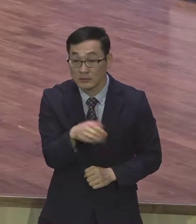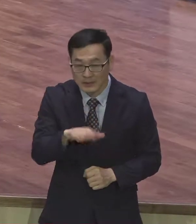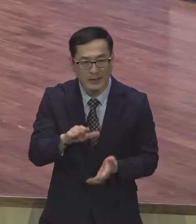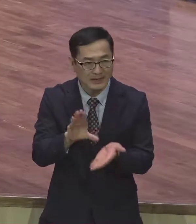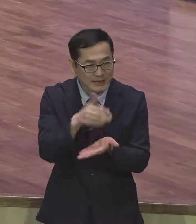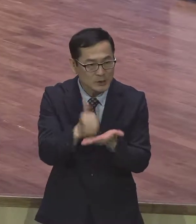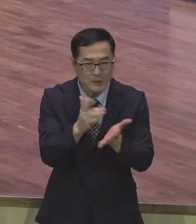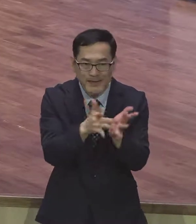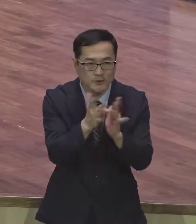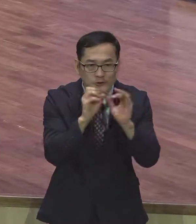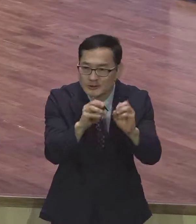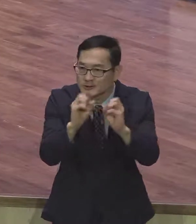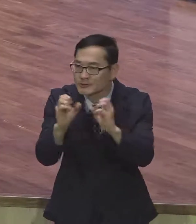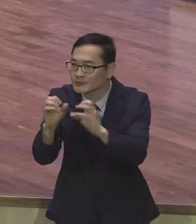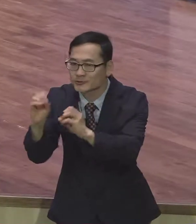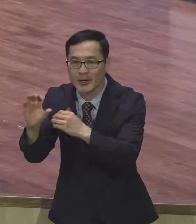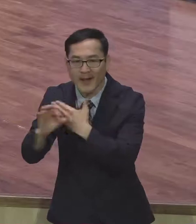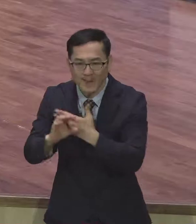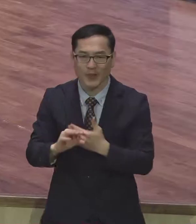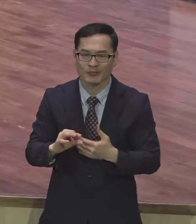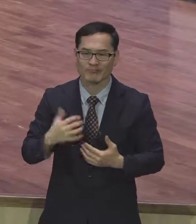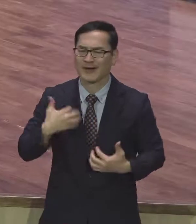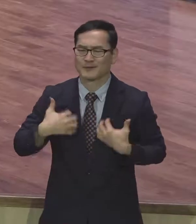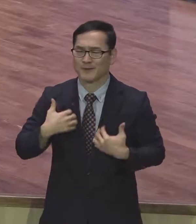기뻐하고 또 기뻐한다. 이게 하나님 나라 본질 믿는 사람이에요.